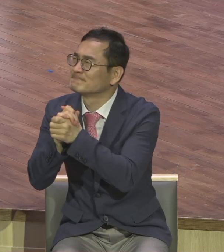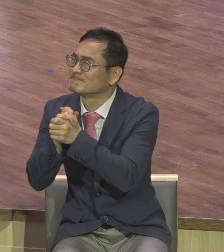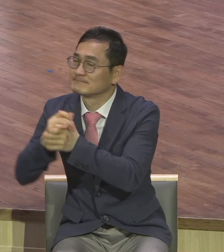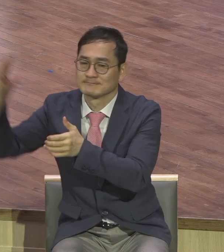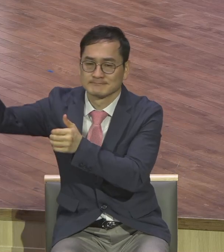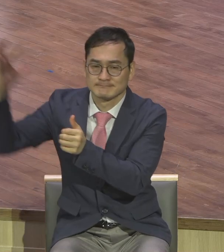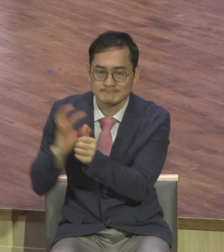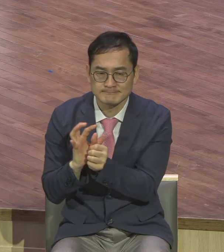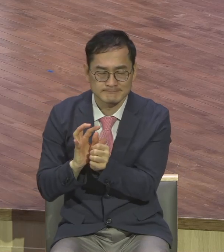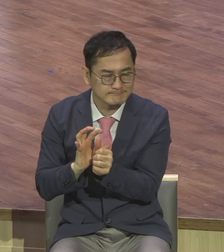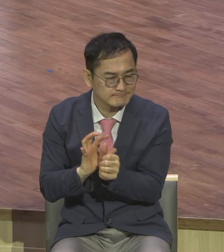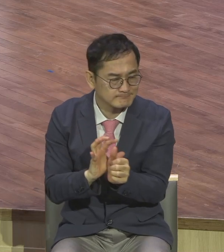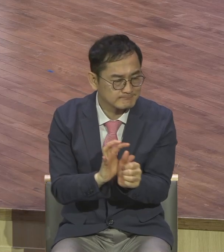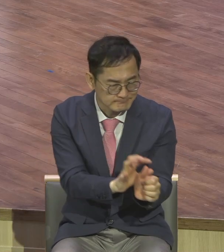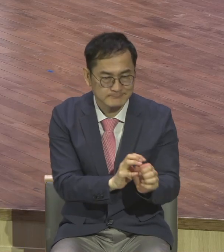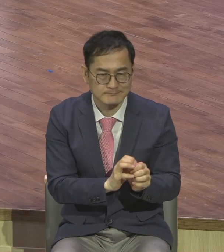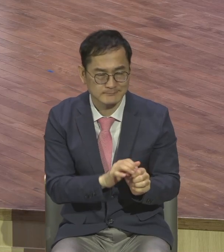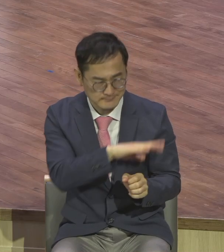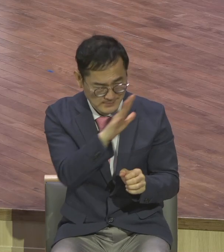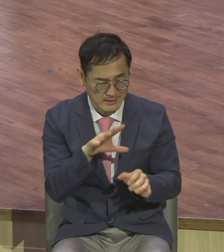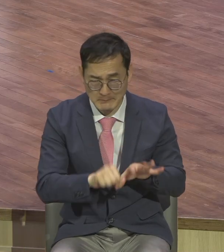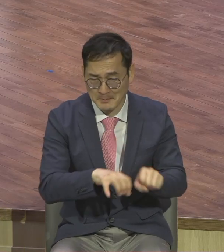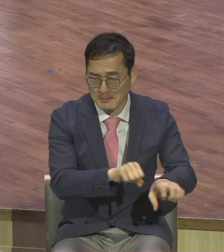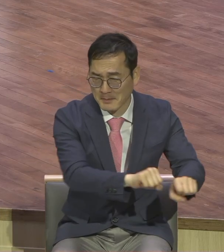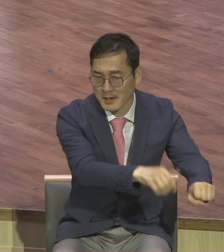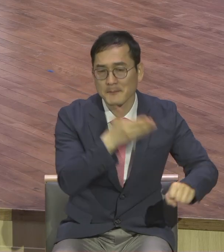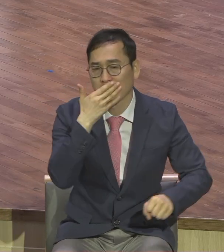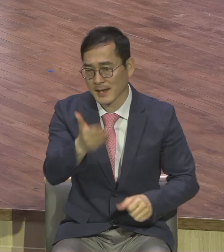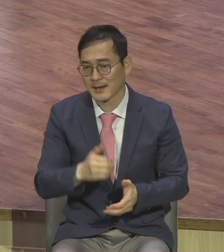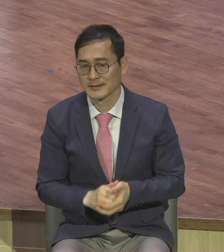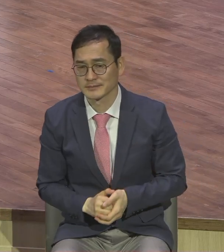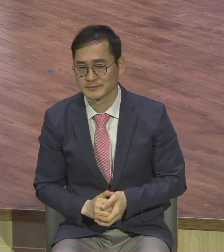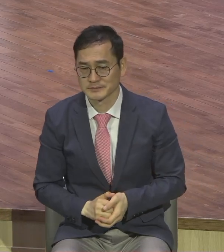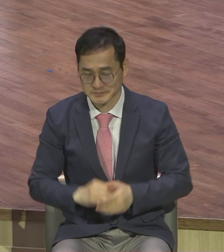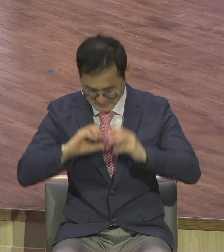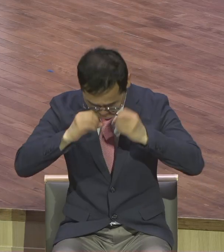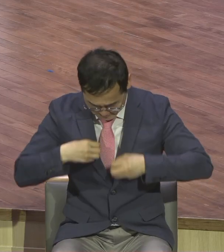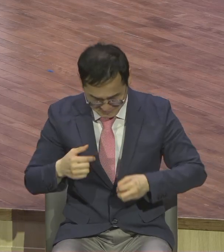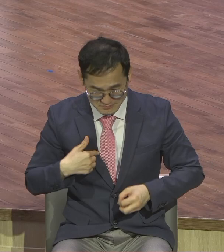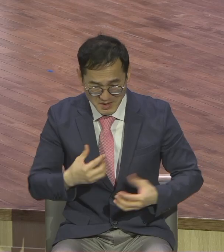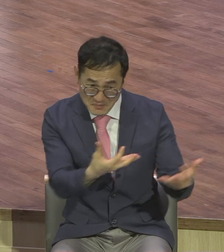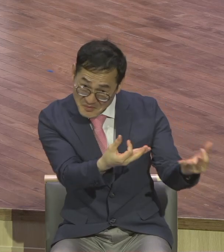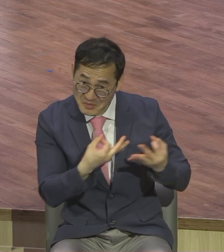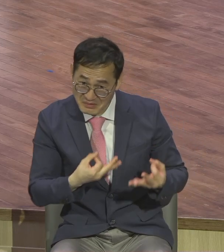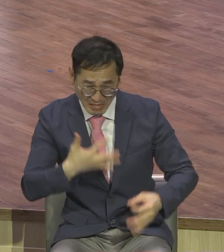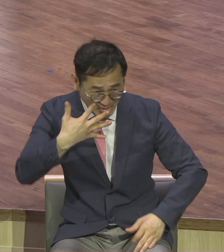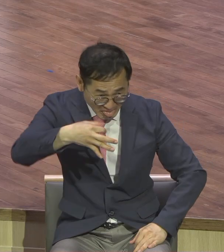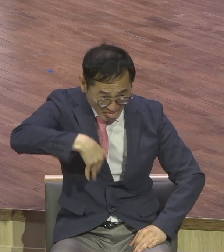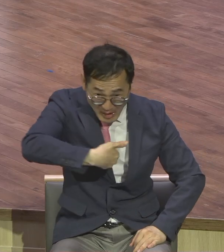없어보여도 여러분 스스로 무능해 보여도 성경은 여러분 뭐라고 말합니까? 큰 용사요.